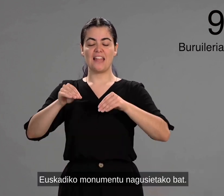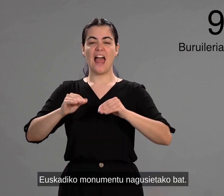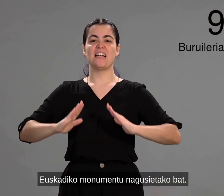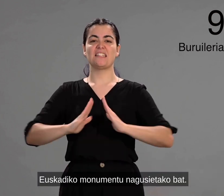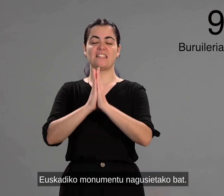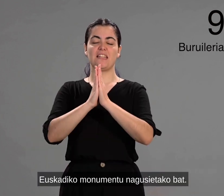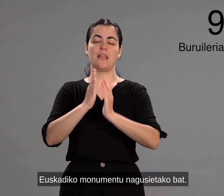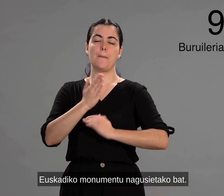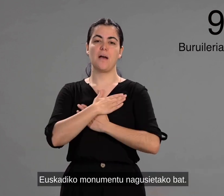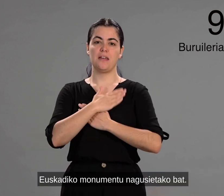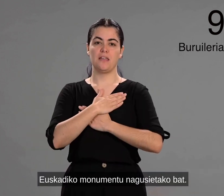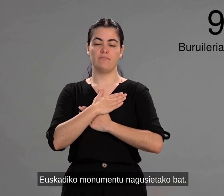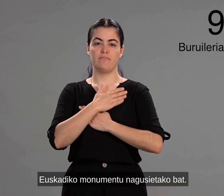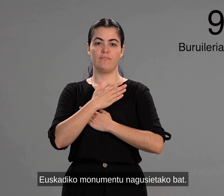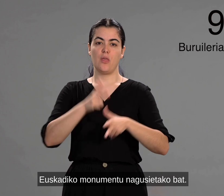Euskadiko monumentu nagusietako bat.